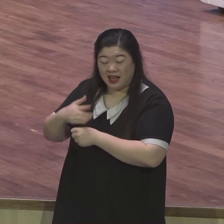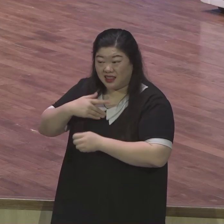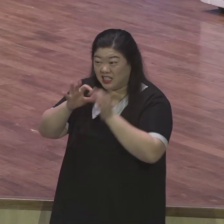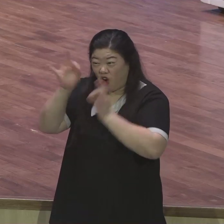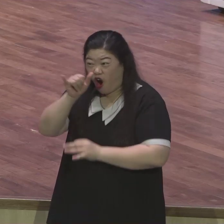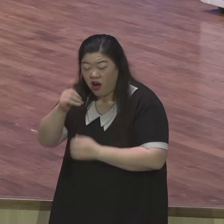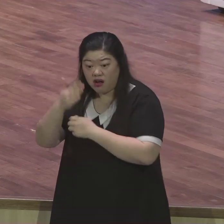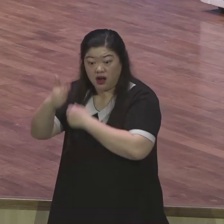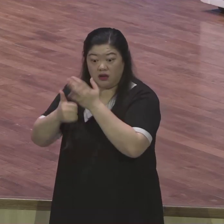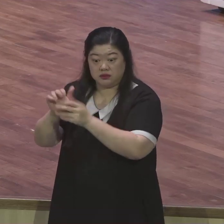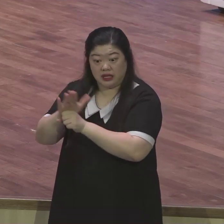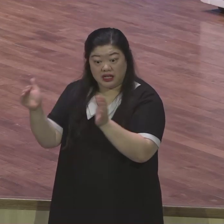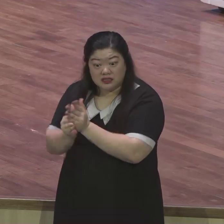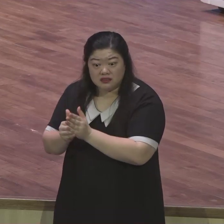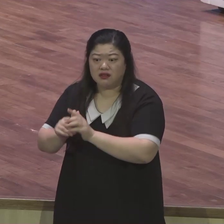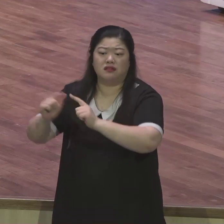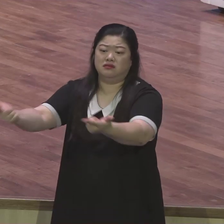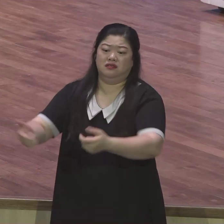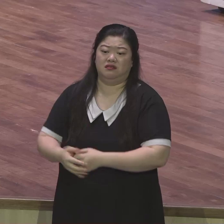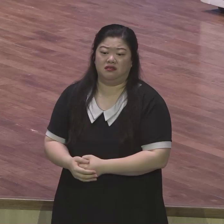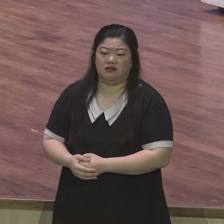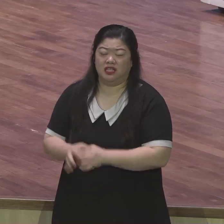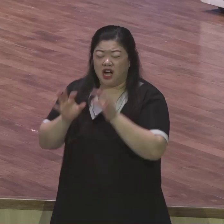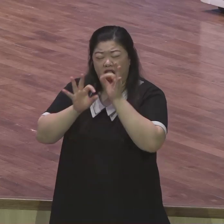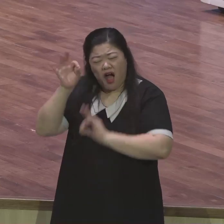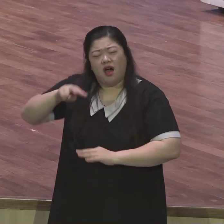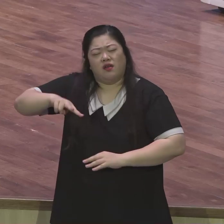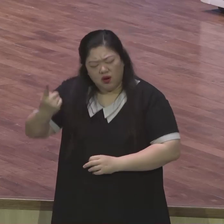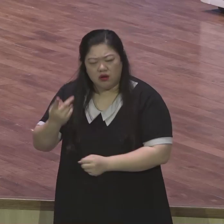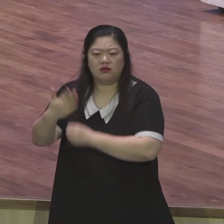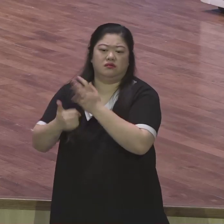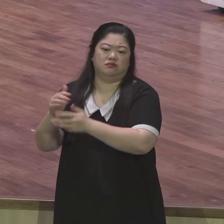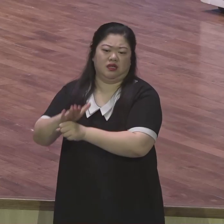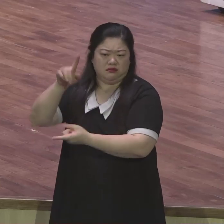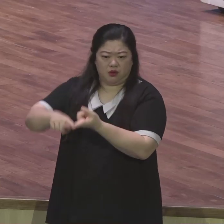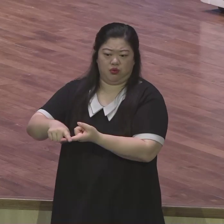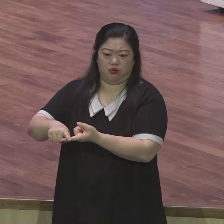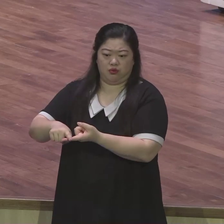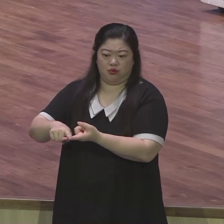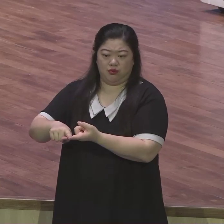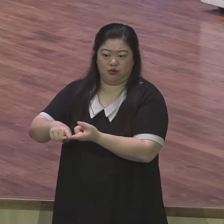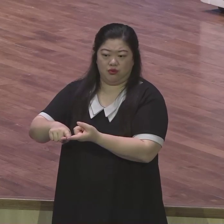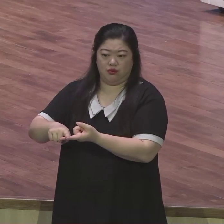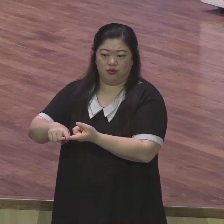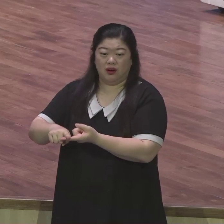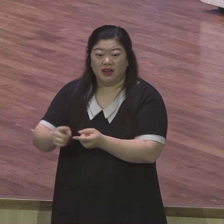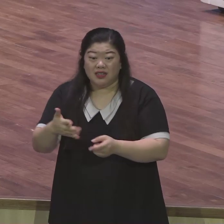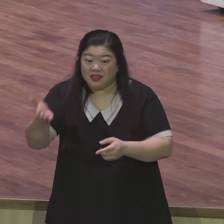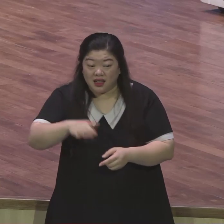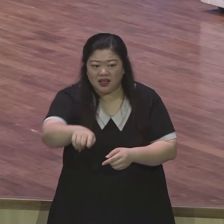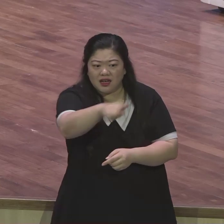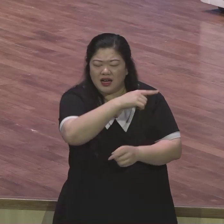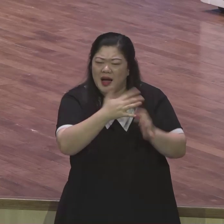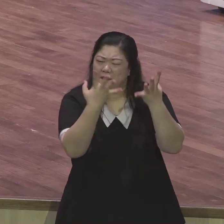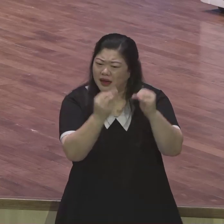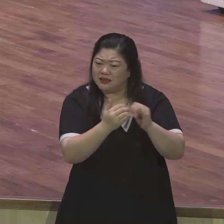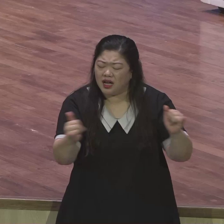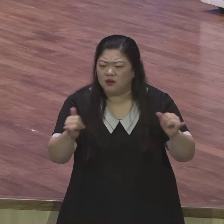못하시며 나에게 찾아오시고 나를 구원하셨어요 많은 성도님들이 오해하시더라고요 문제 앞에 우리의 신분을